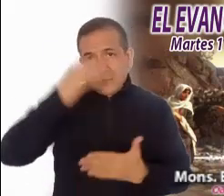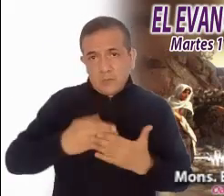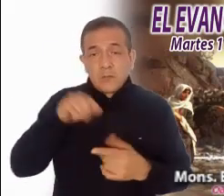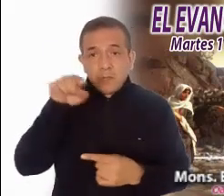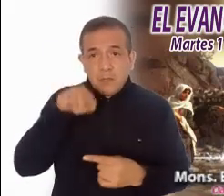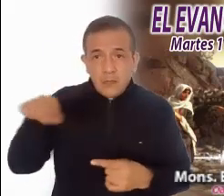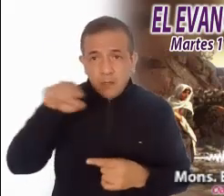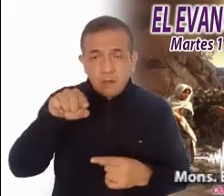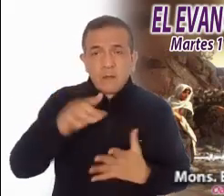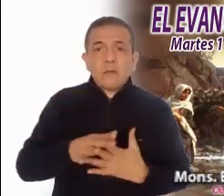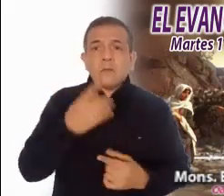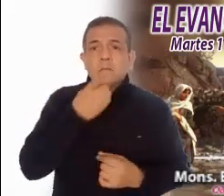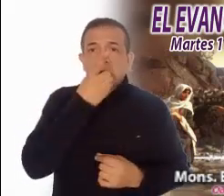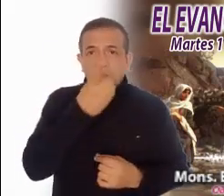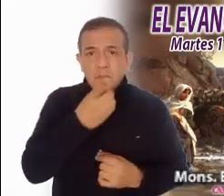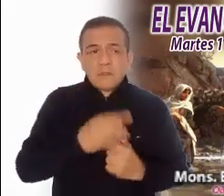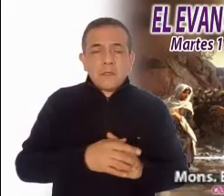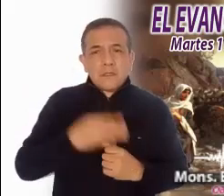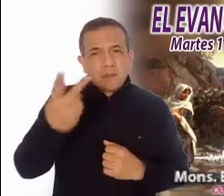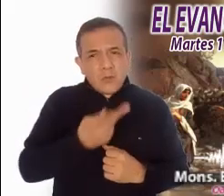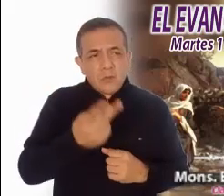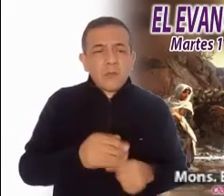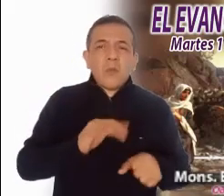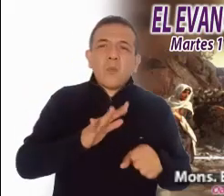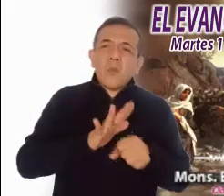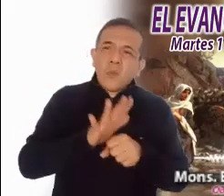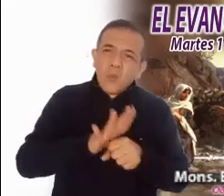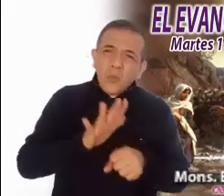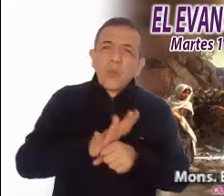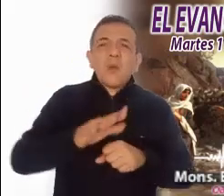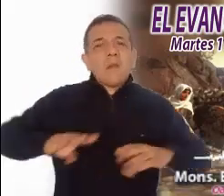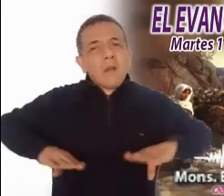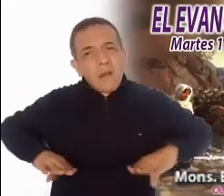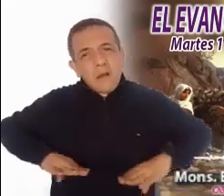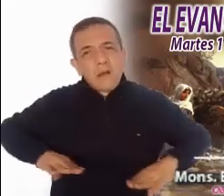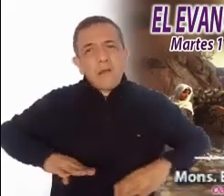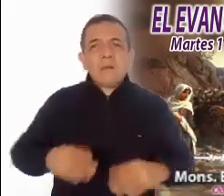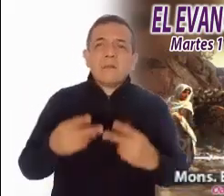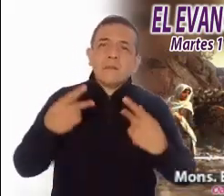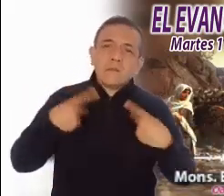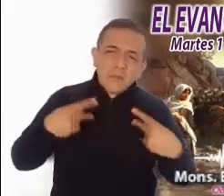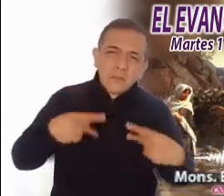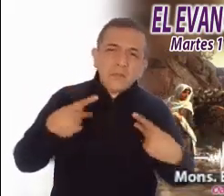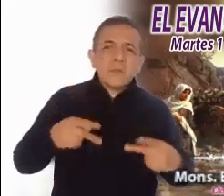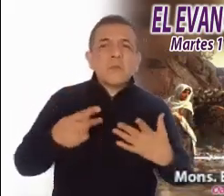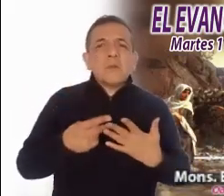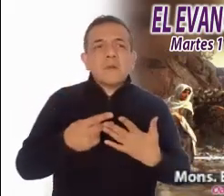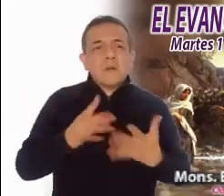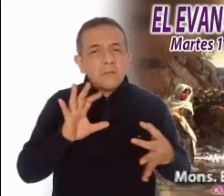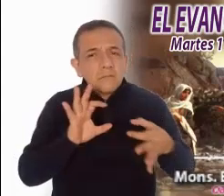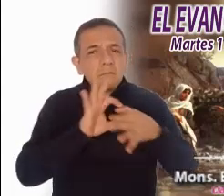la pregunta sobre cuál debería ser la actitud que tomarían quienes los escuchaban.